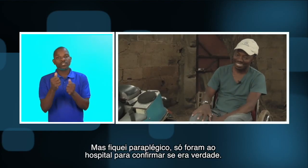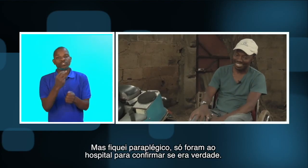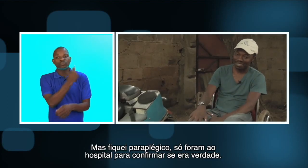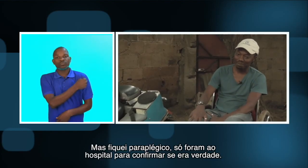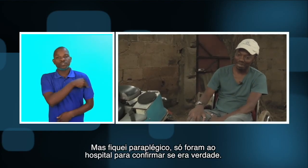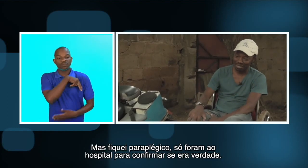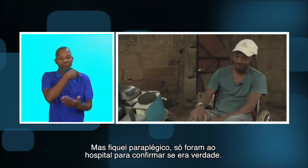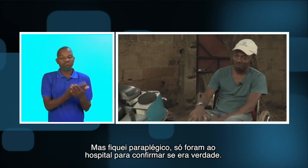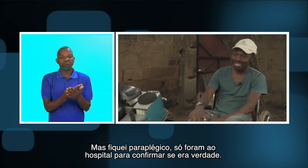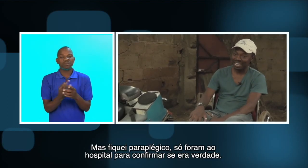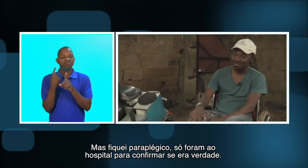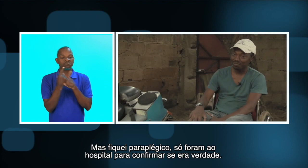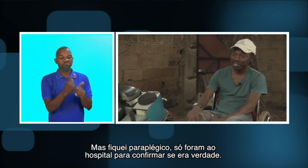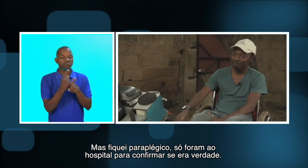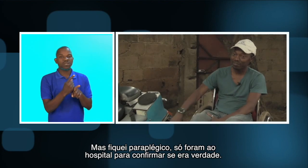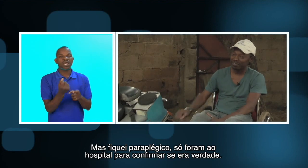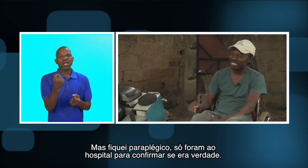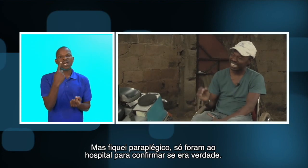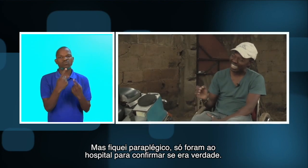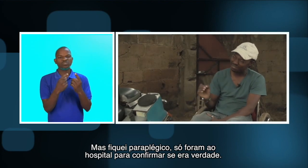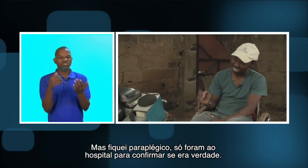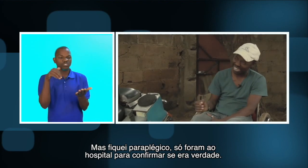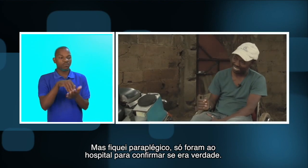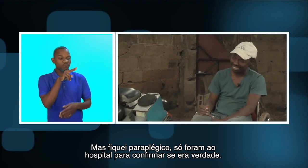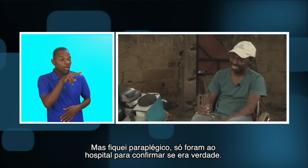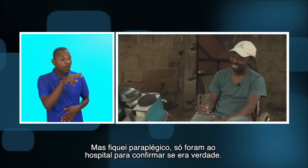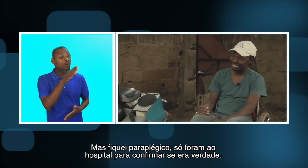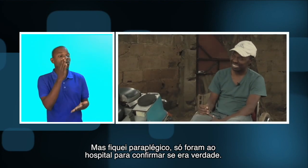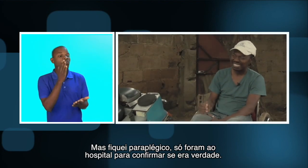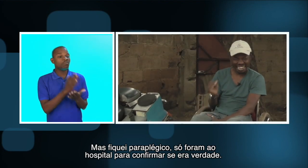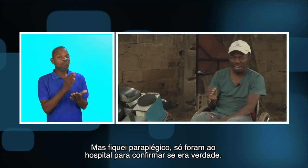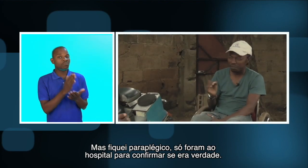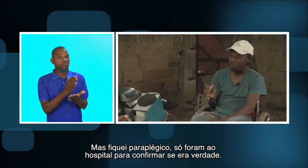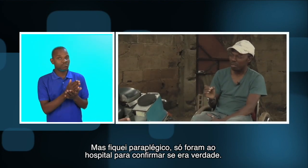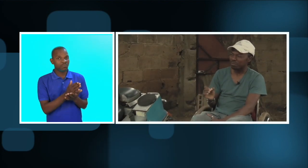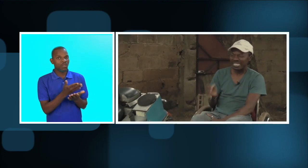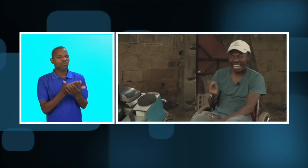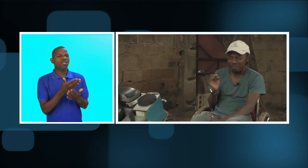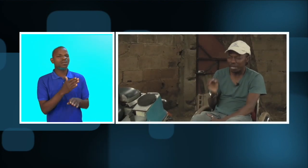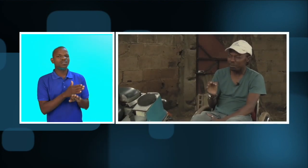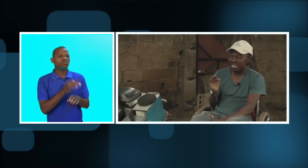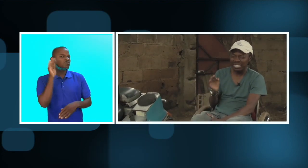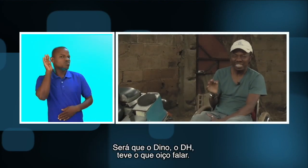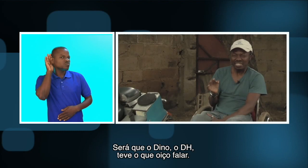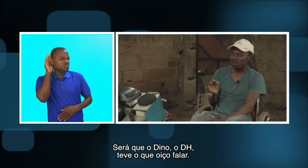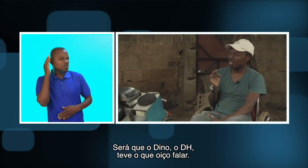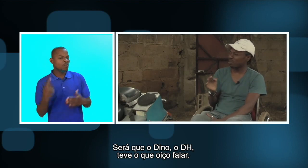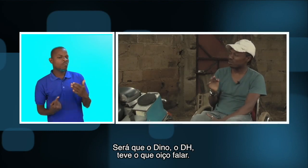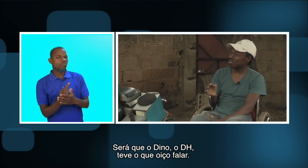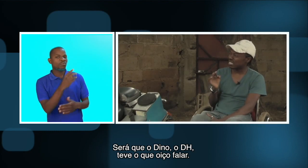paraplegia eu me lembro que no hospital só vieram para viver será que é verdade será será mesmo que